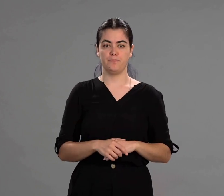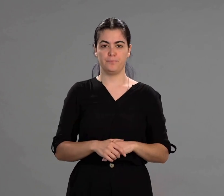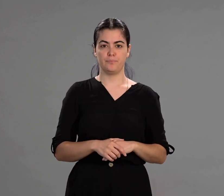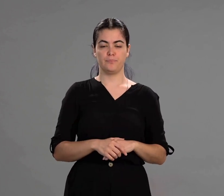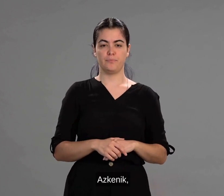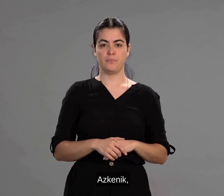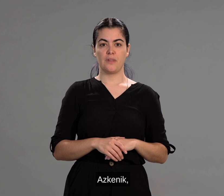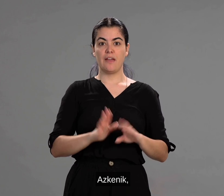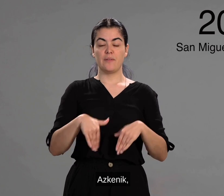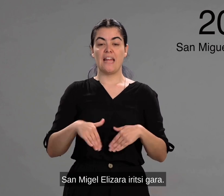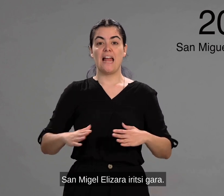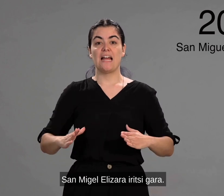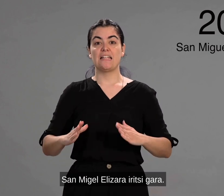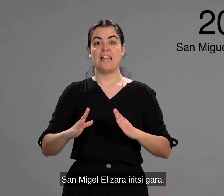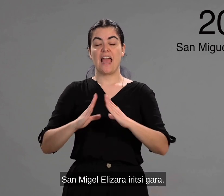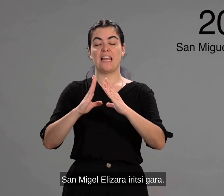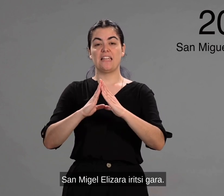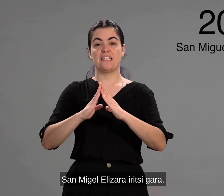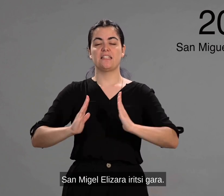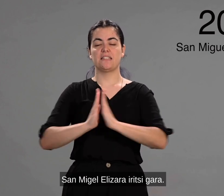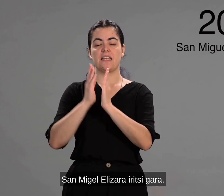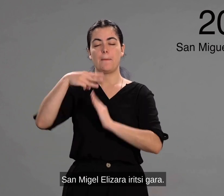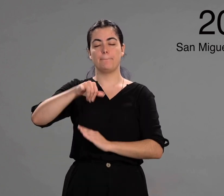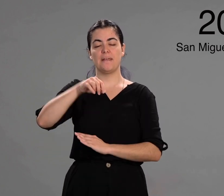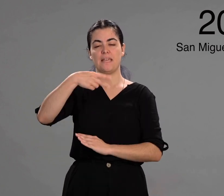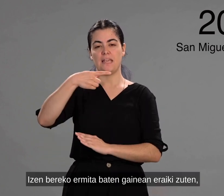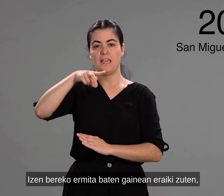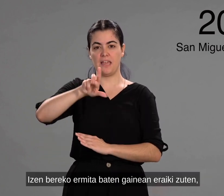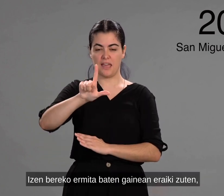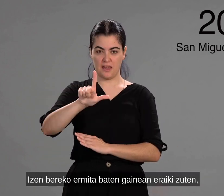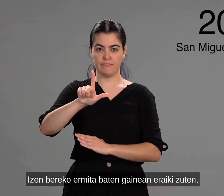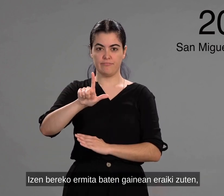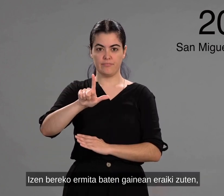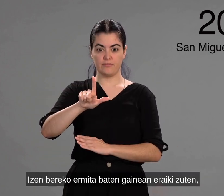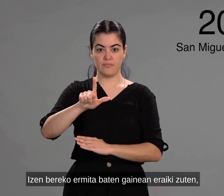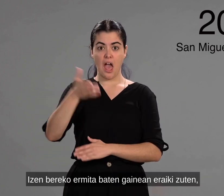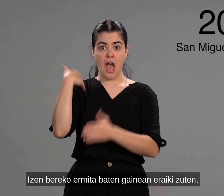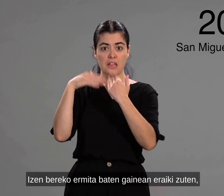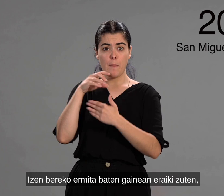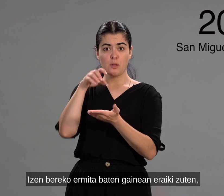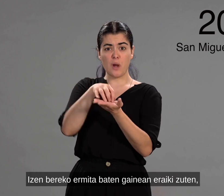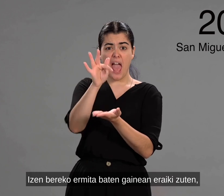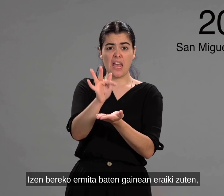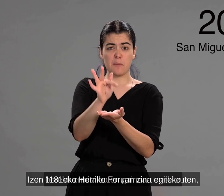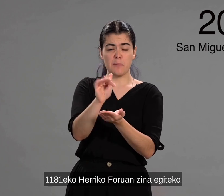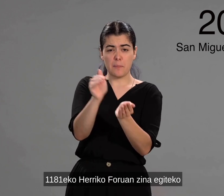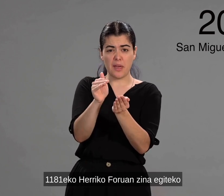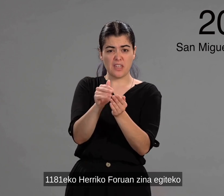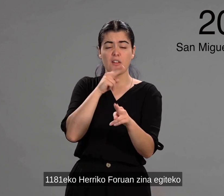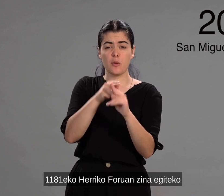Azkenik San Miguel Elizara iritsigara. Izenbereko ermita baten gainean eraikizuten mila eundalauro